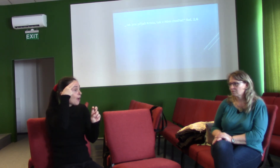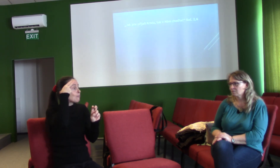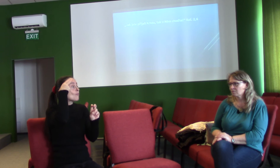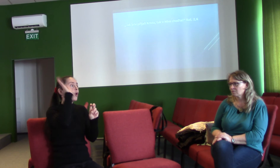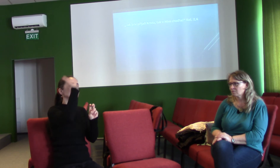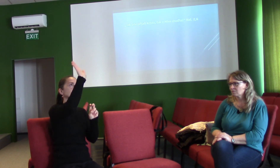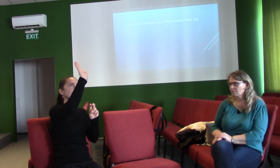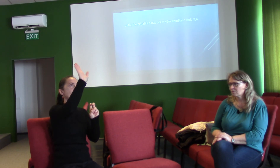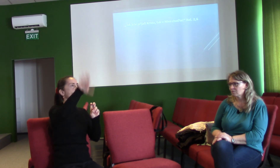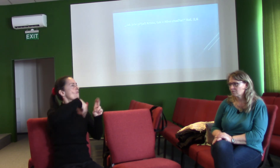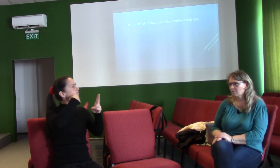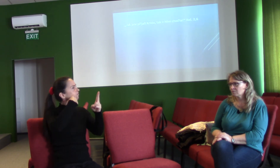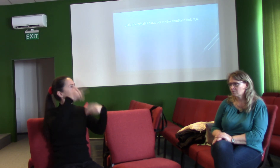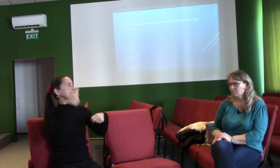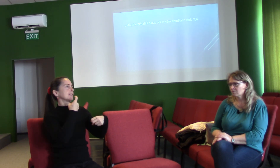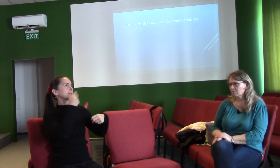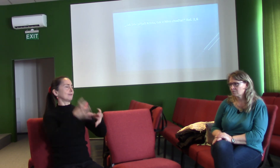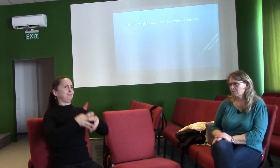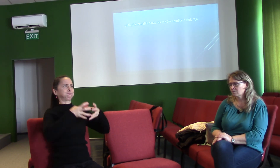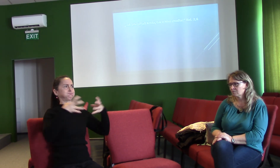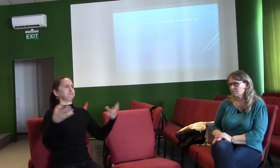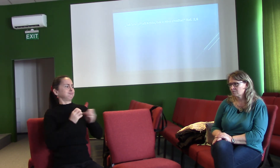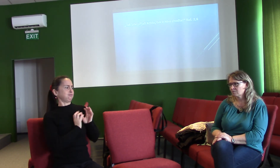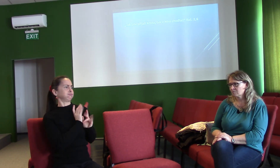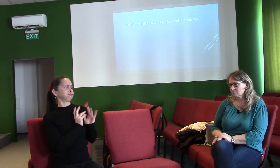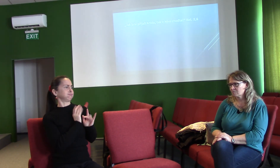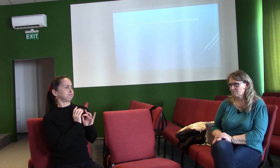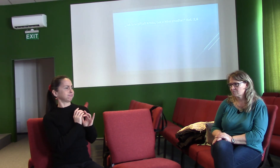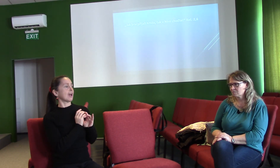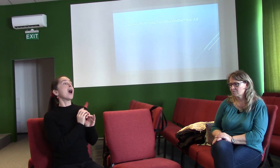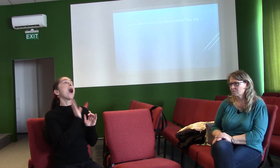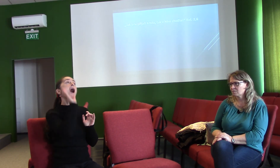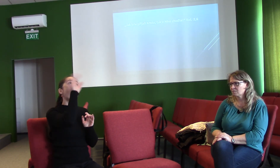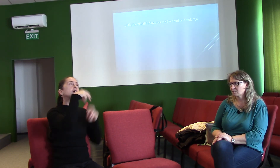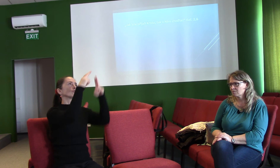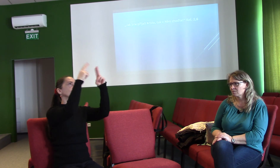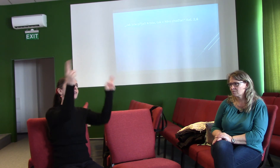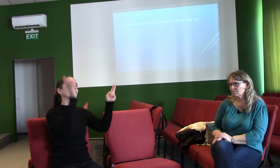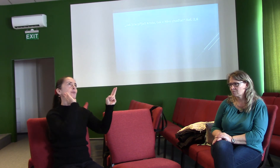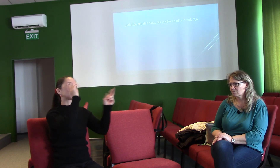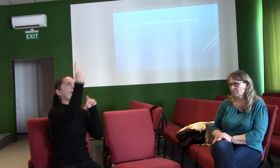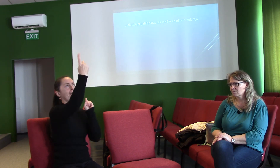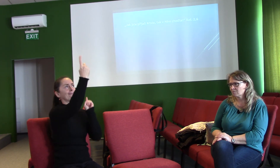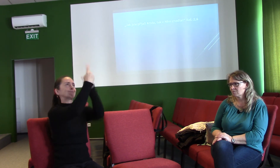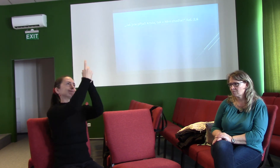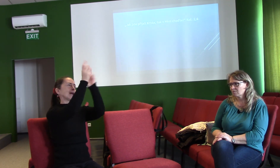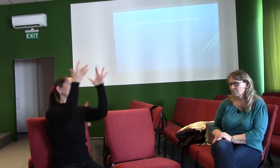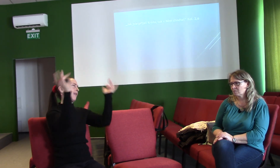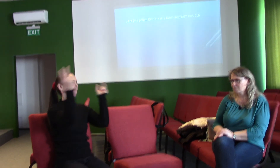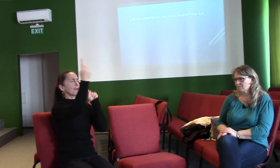výhledem na to slavné setkání s ním v nebi. A já bych teď se chtěl na konec ještě